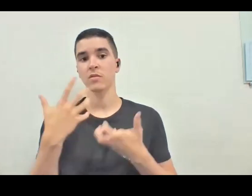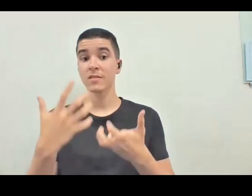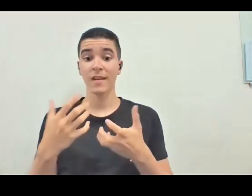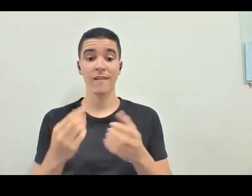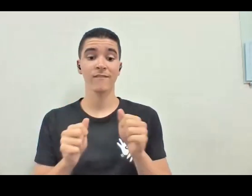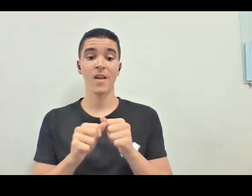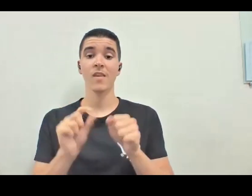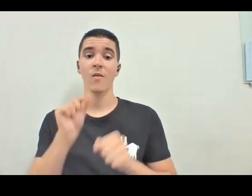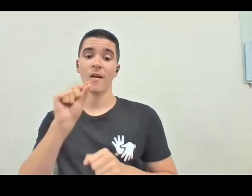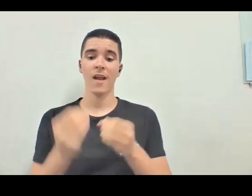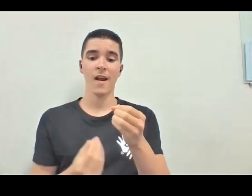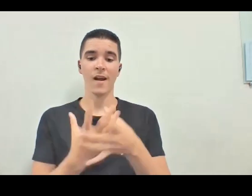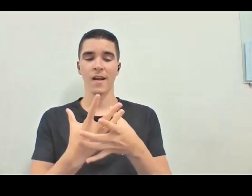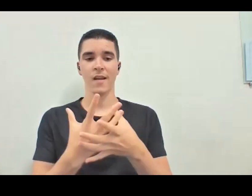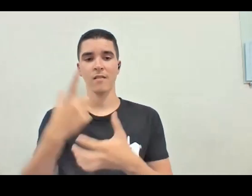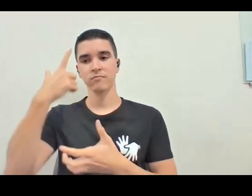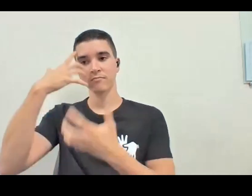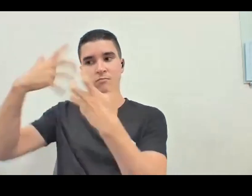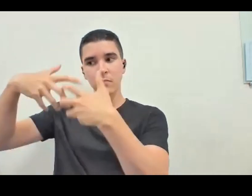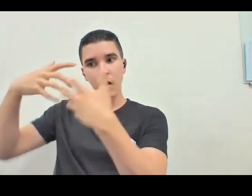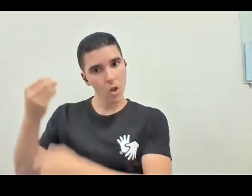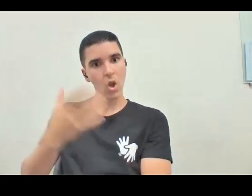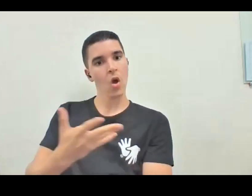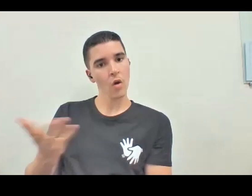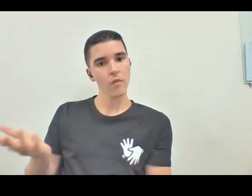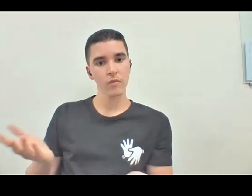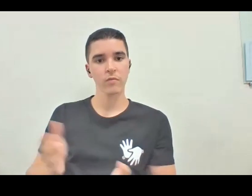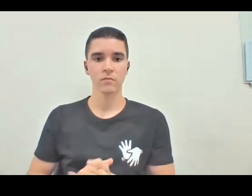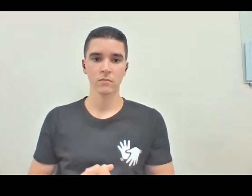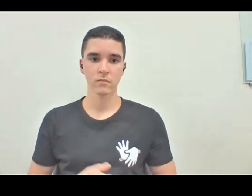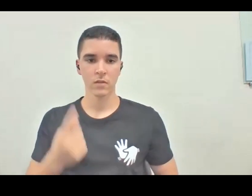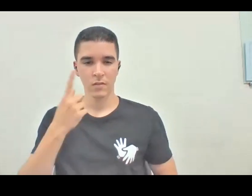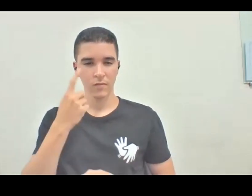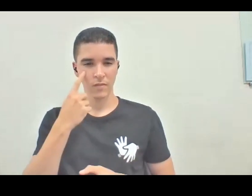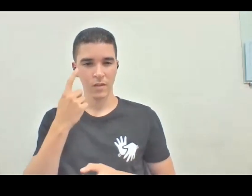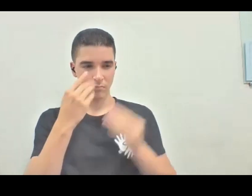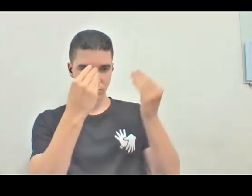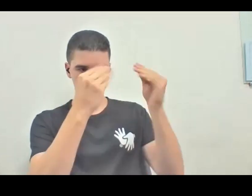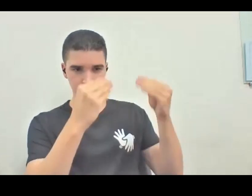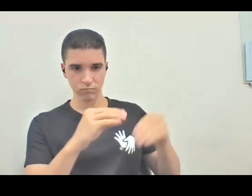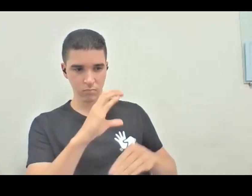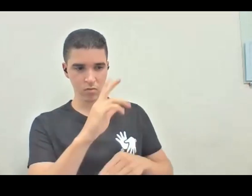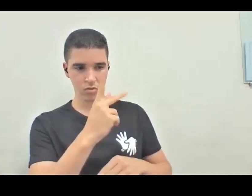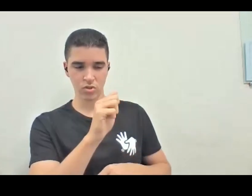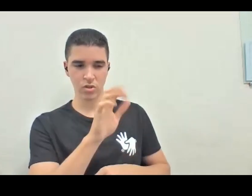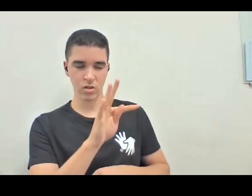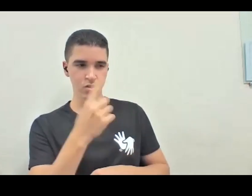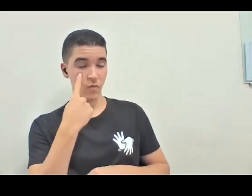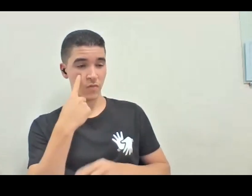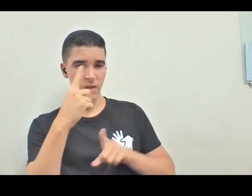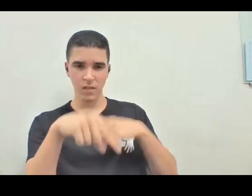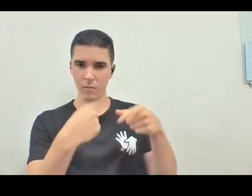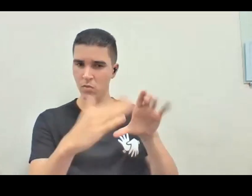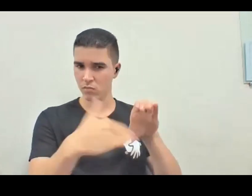e a gente que tá aqui, eu fui lendo algumas coisas que escreveram ontem no chat, que depois vocês me enviaram, que bom,